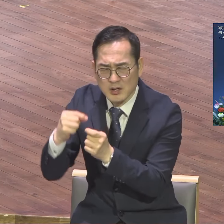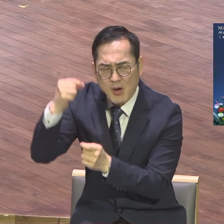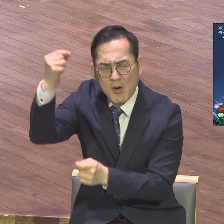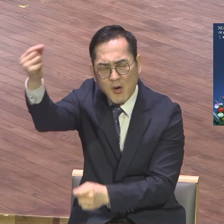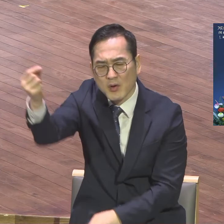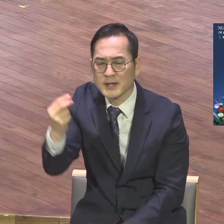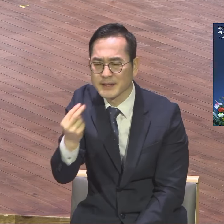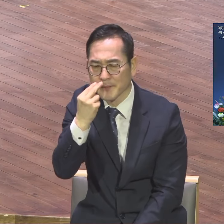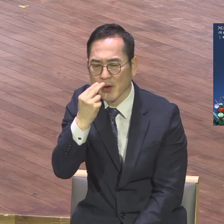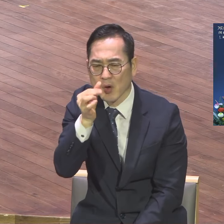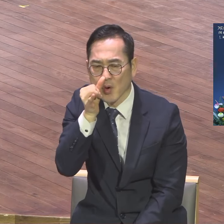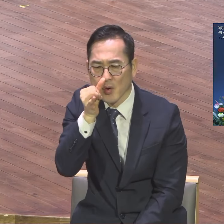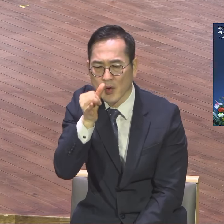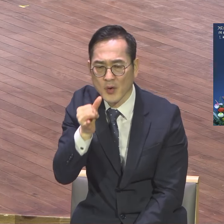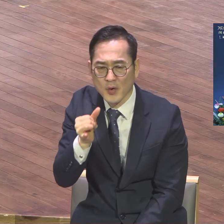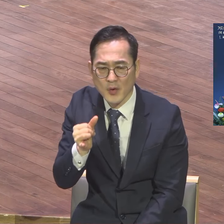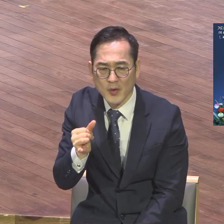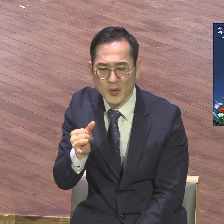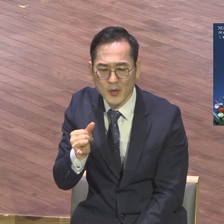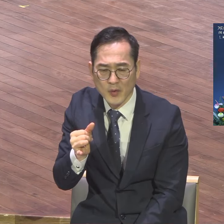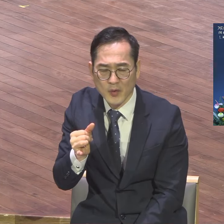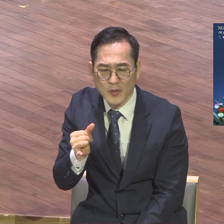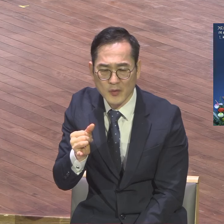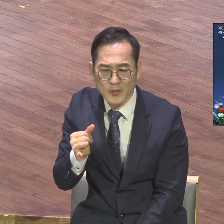영생합니다. 영생이냐 영벌이냐